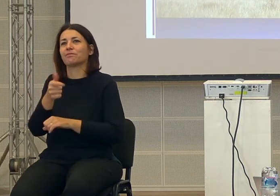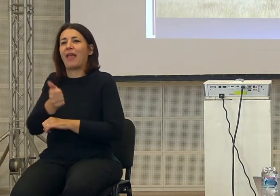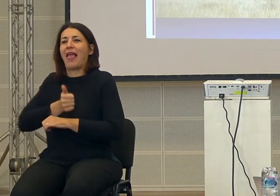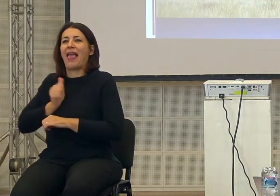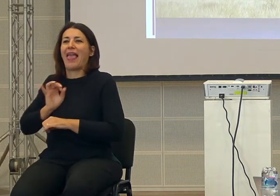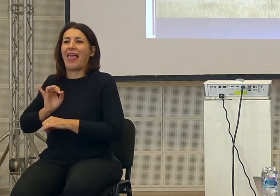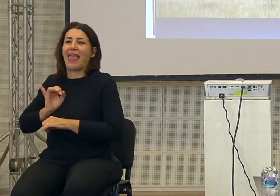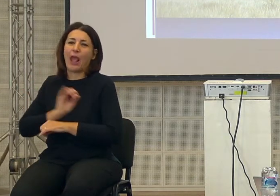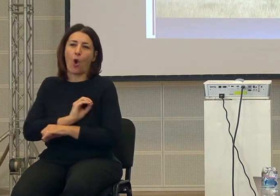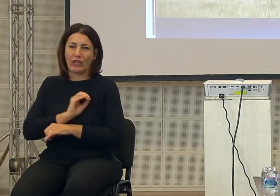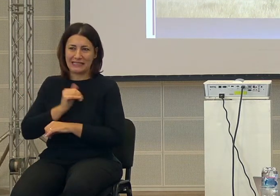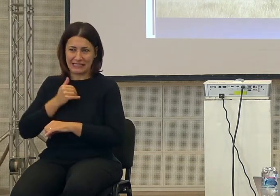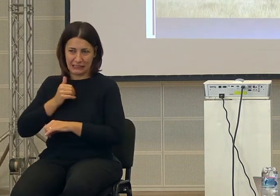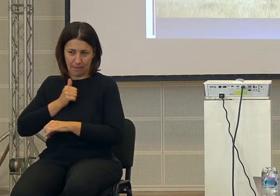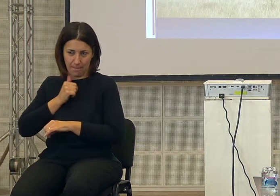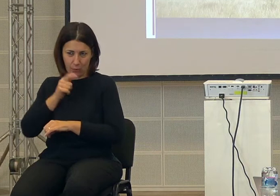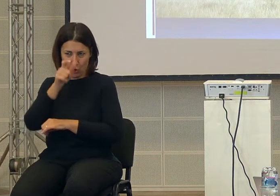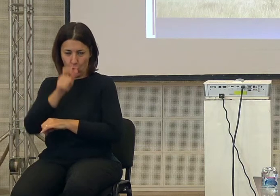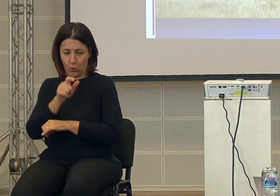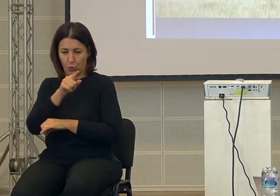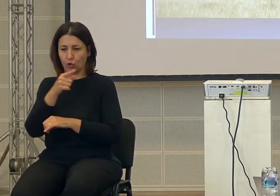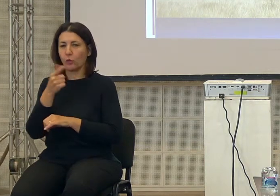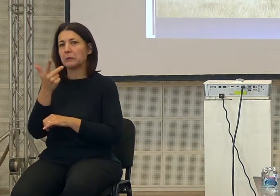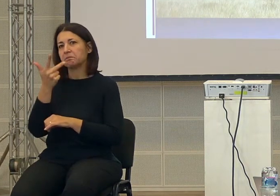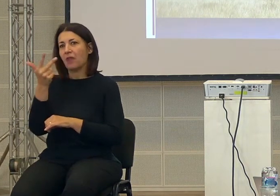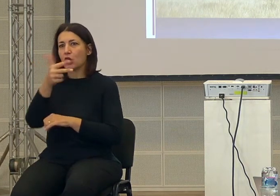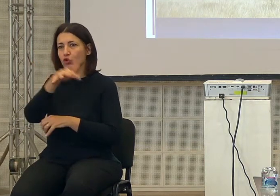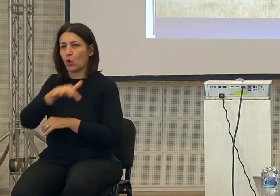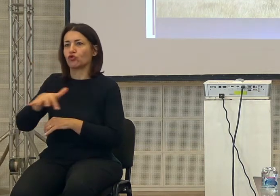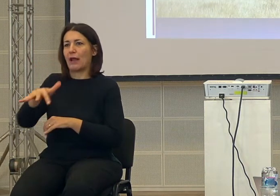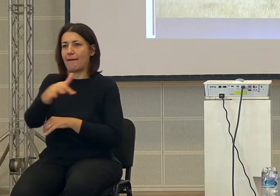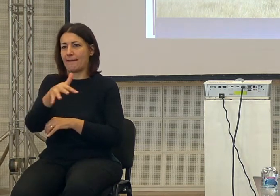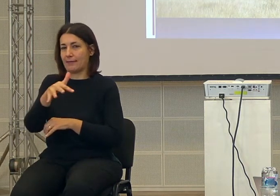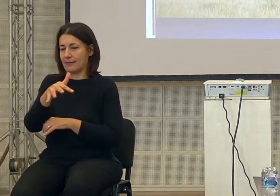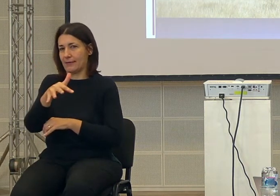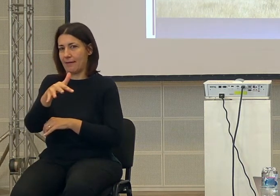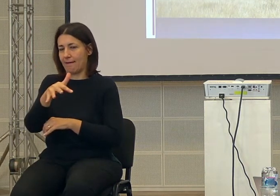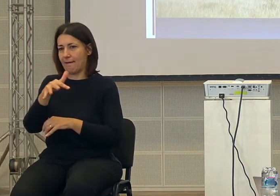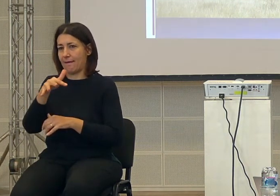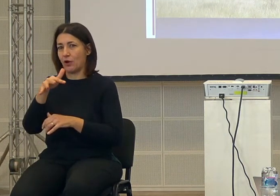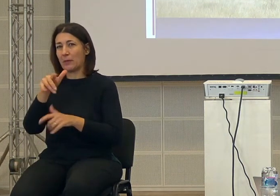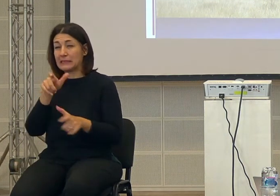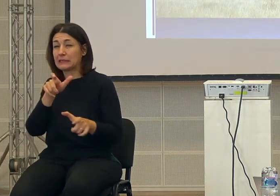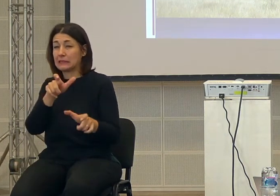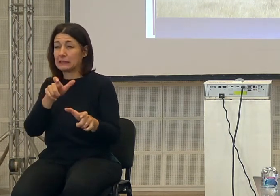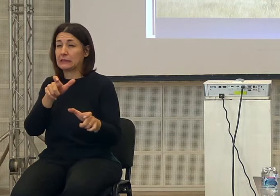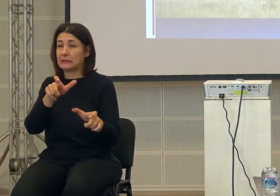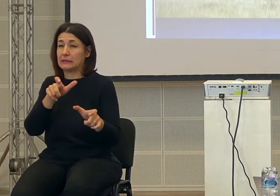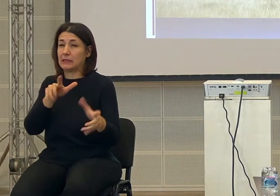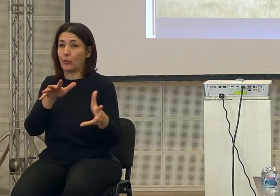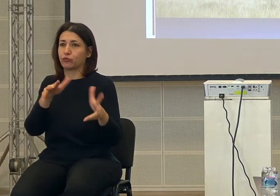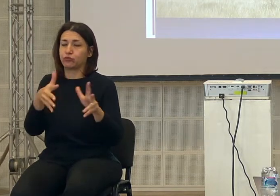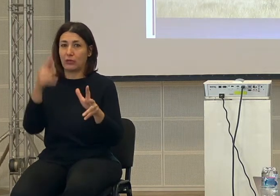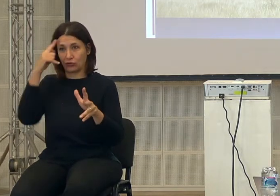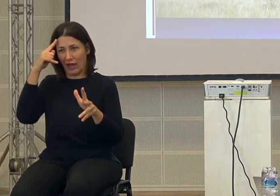chiamiamolo così, dell'individuo. Quindi la socialità è la grande pressione che fa ingrandire il